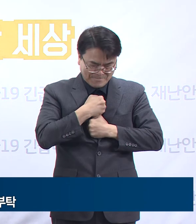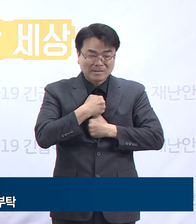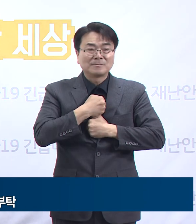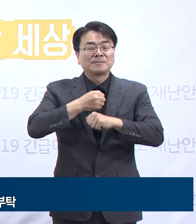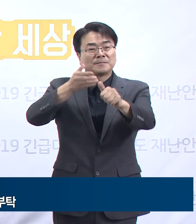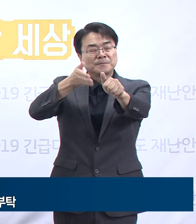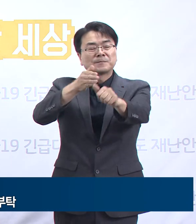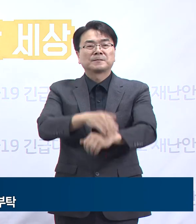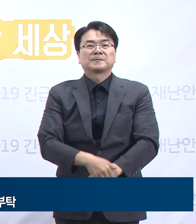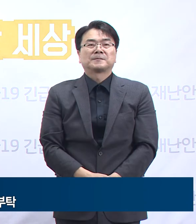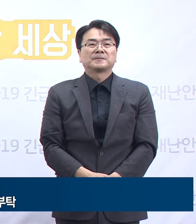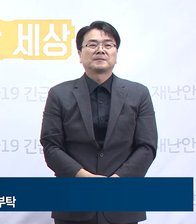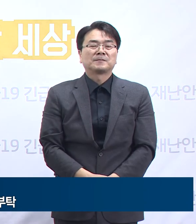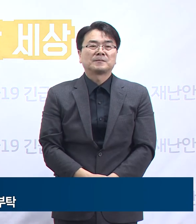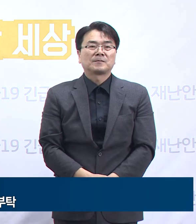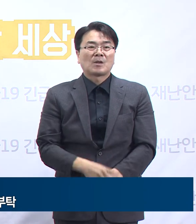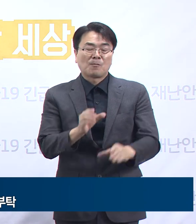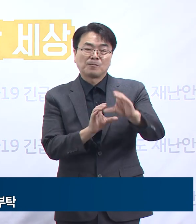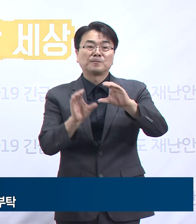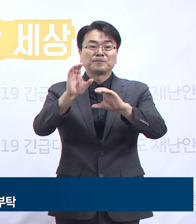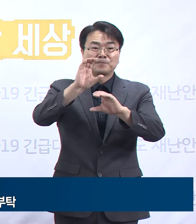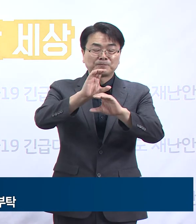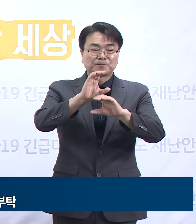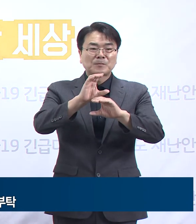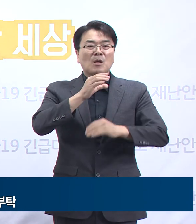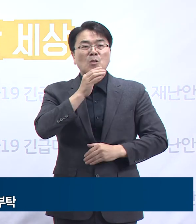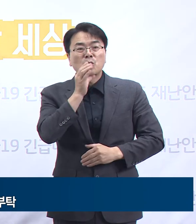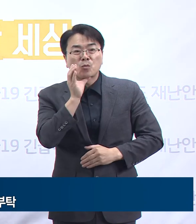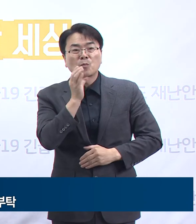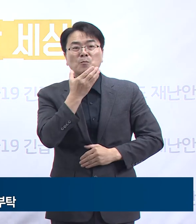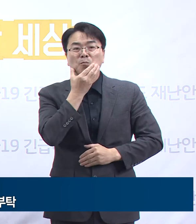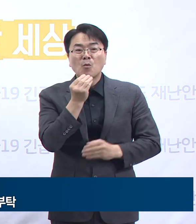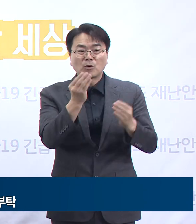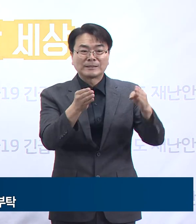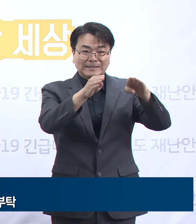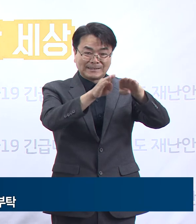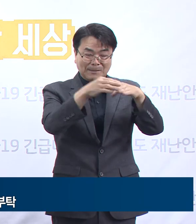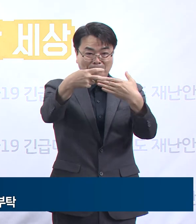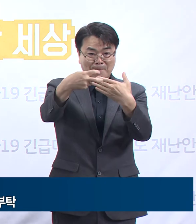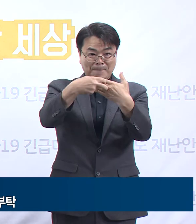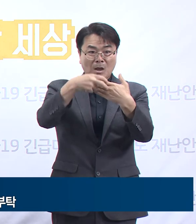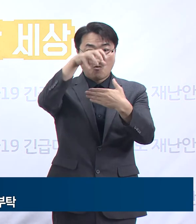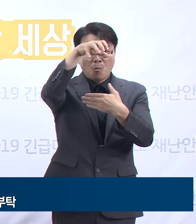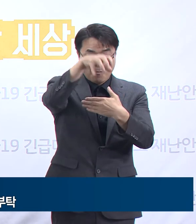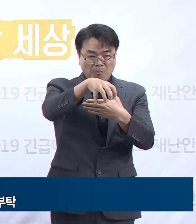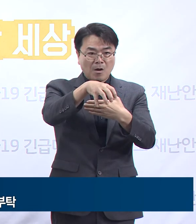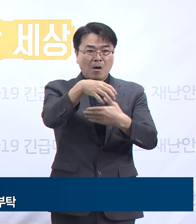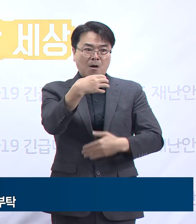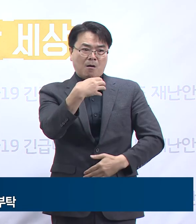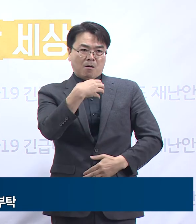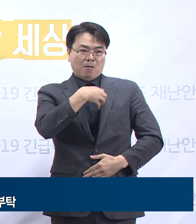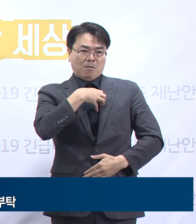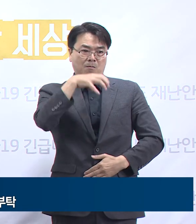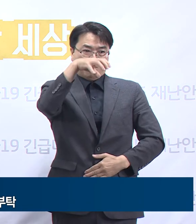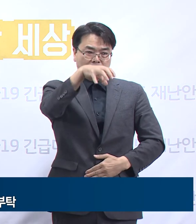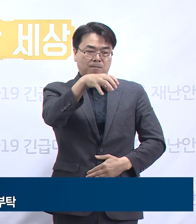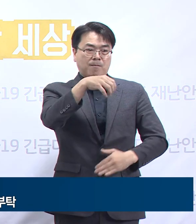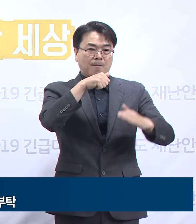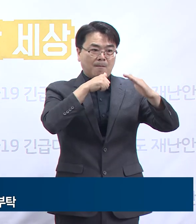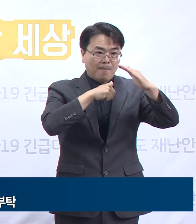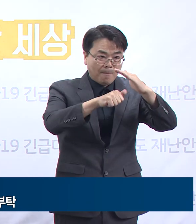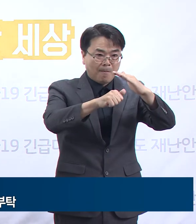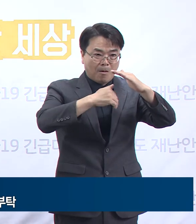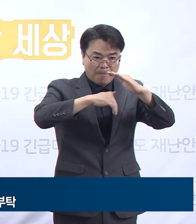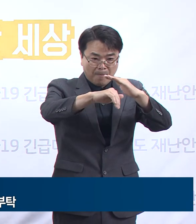부탁드립니다. 아울러 노인복지시설, 의료기관 등 같은 고위험 대상자들이